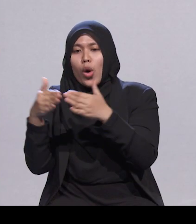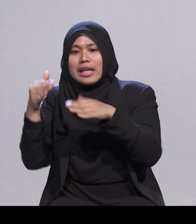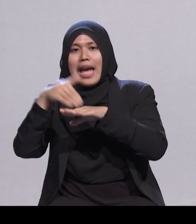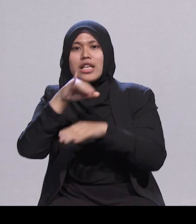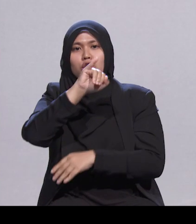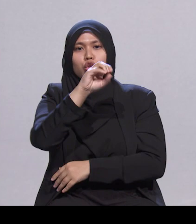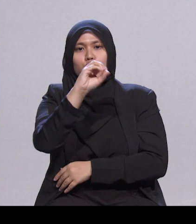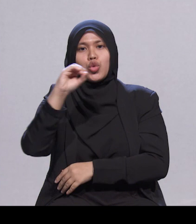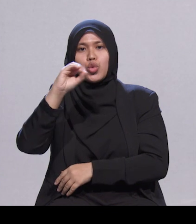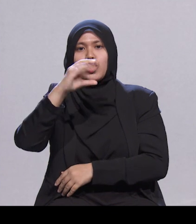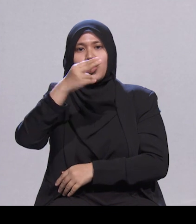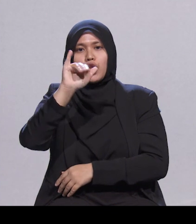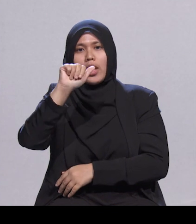perintis dan keluarga mereka.